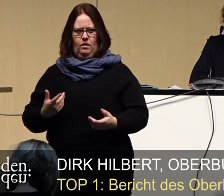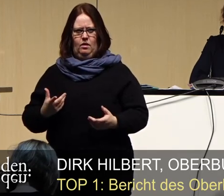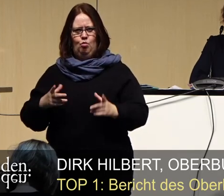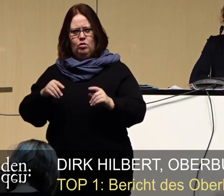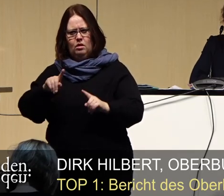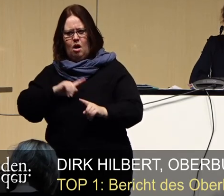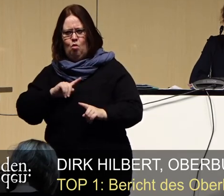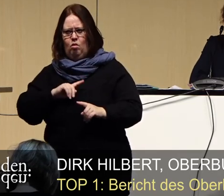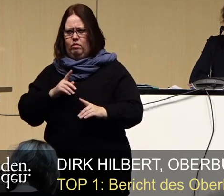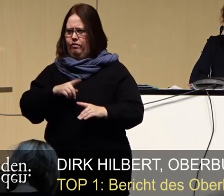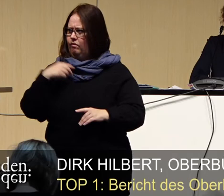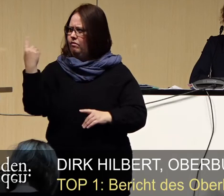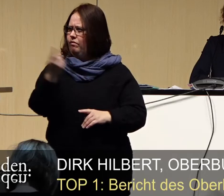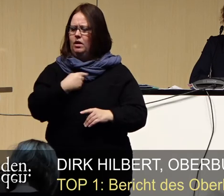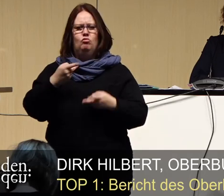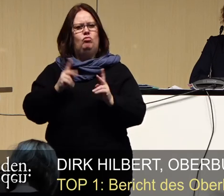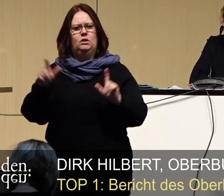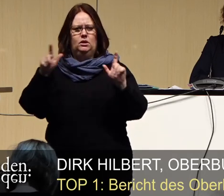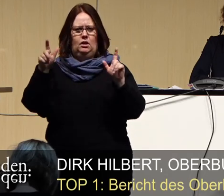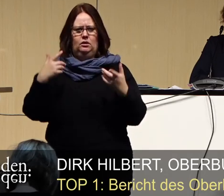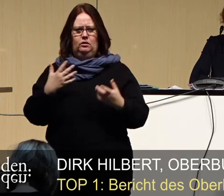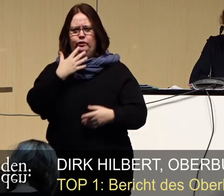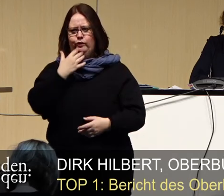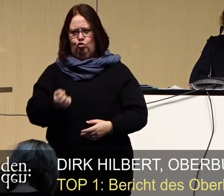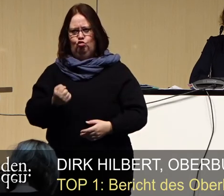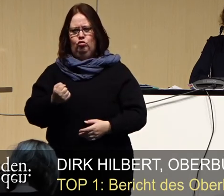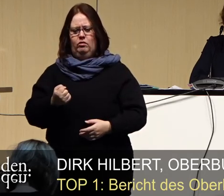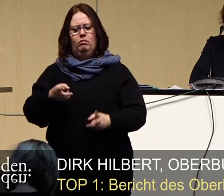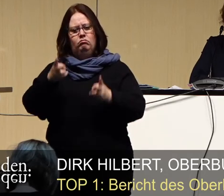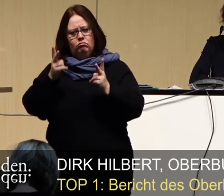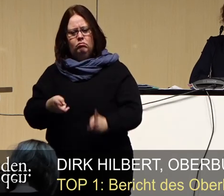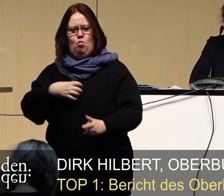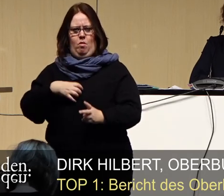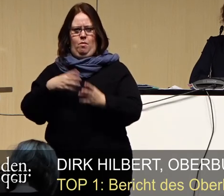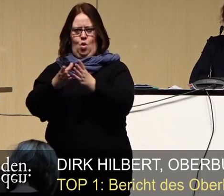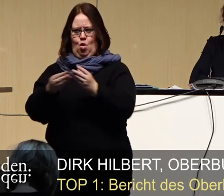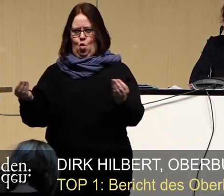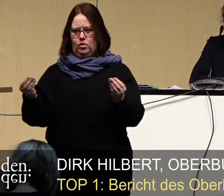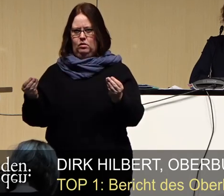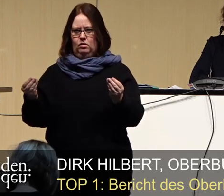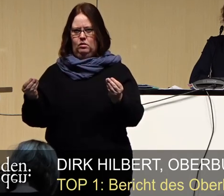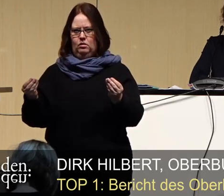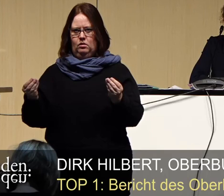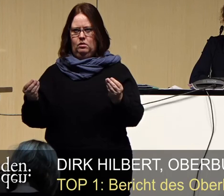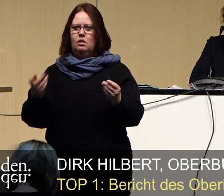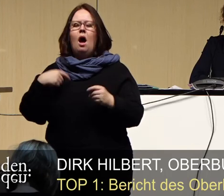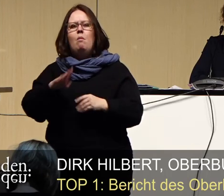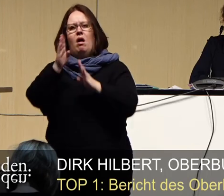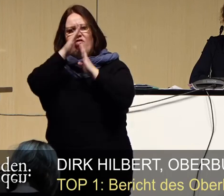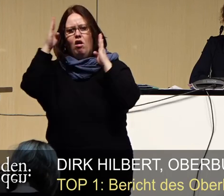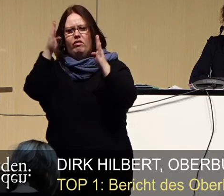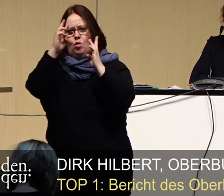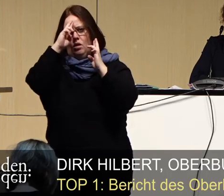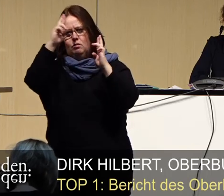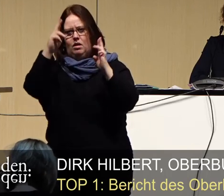allergrößte Mehrheit der Stadtgesellschaft, dass wir reale Probleme angehen, aber auf der Grundlage von Vertrauen